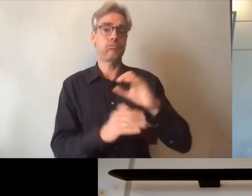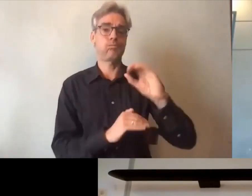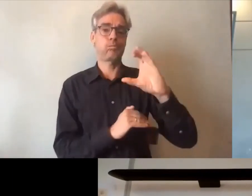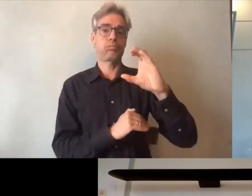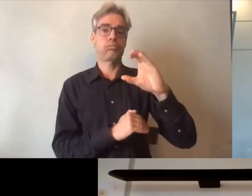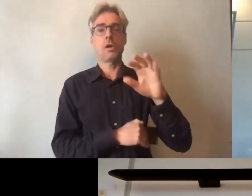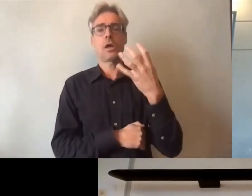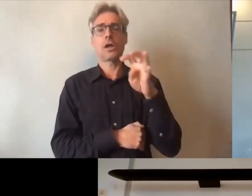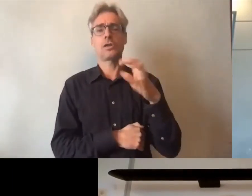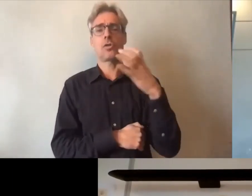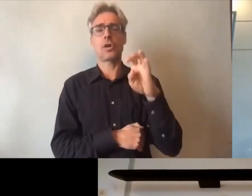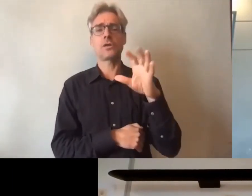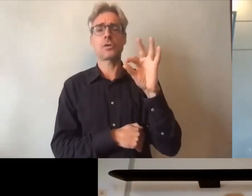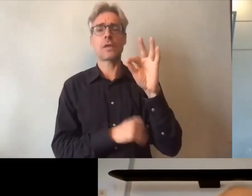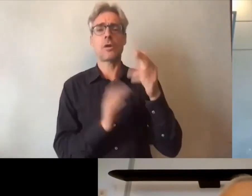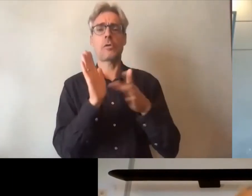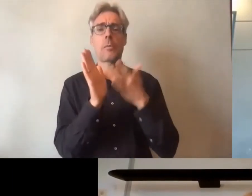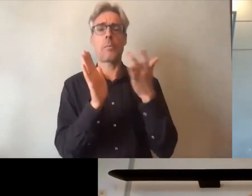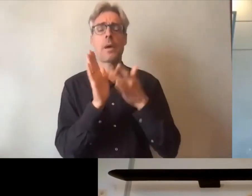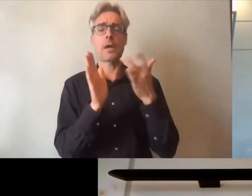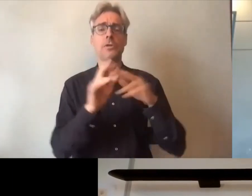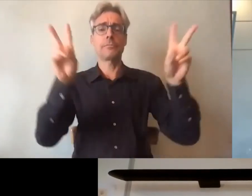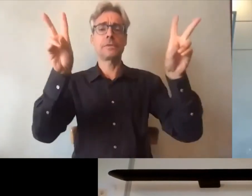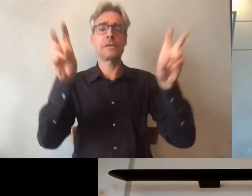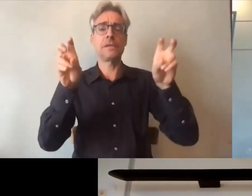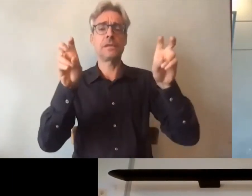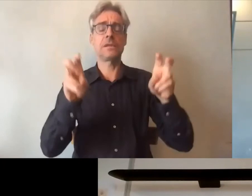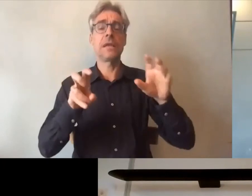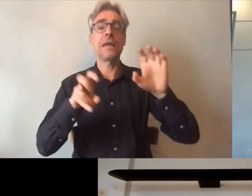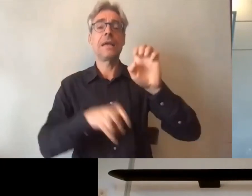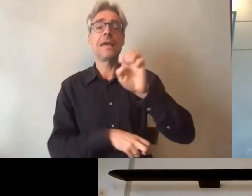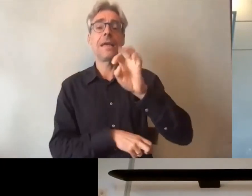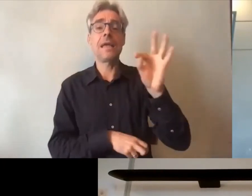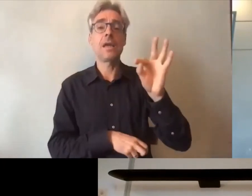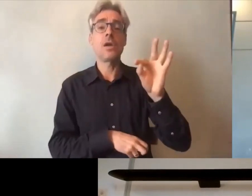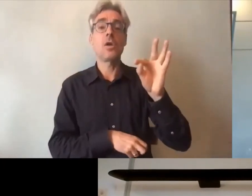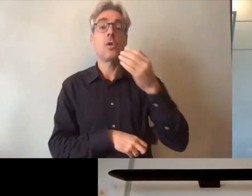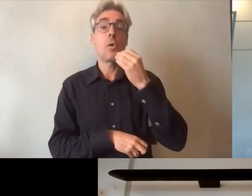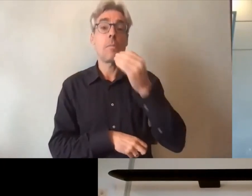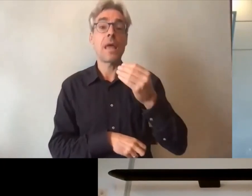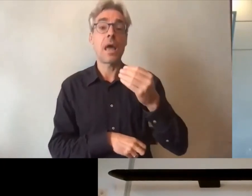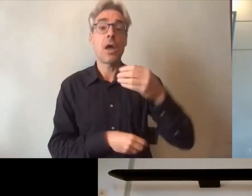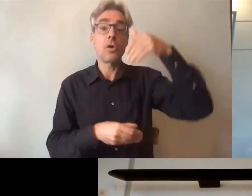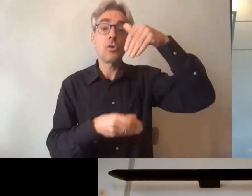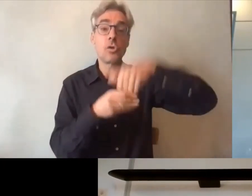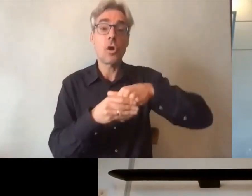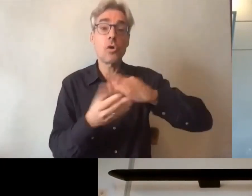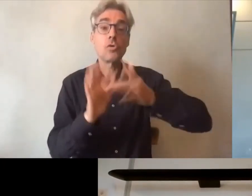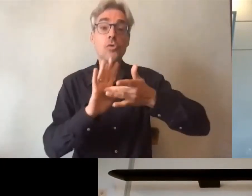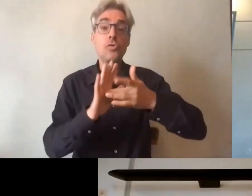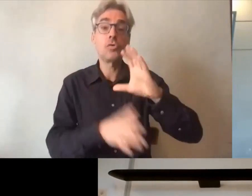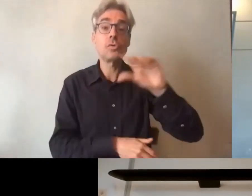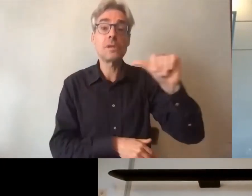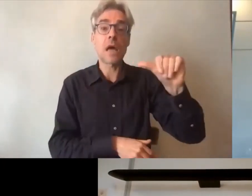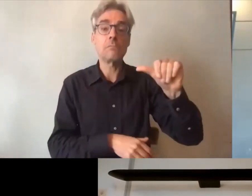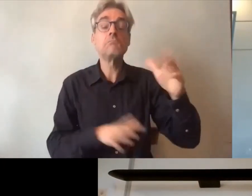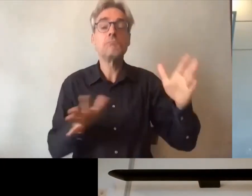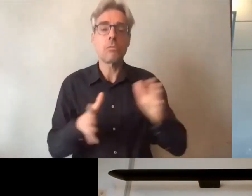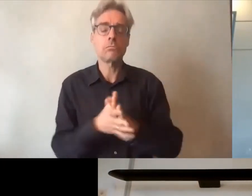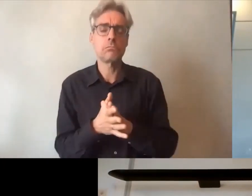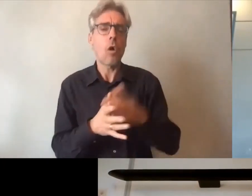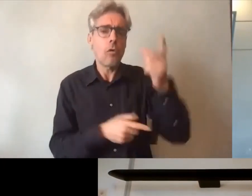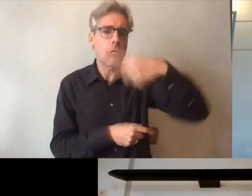400-450 pages qui s'appelle « Et le bien dans tout ça » et bien évidemment vous devez l'imaginer